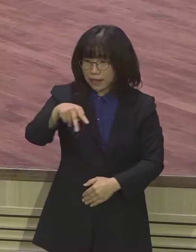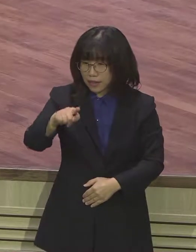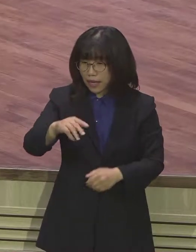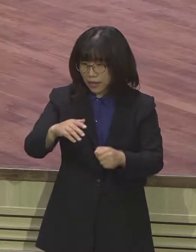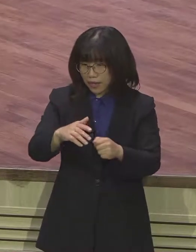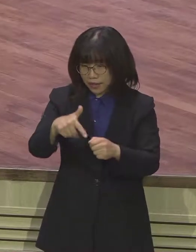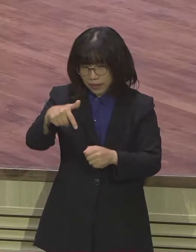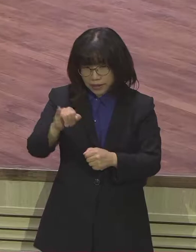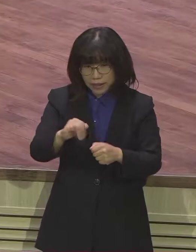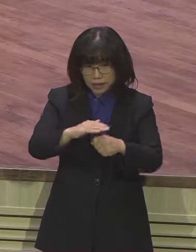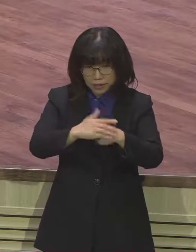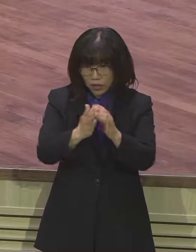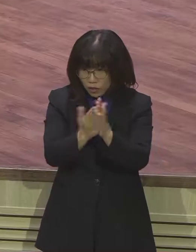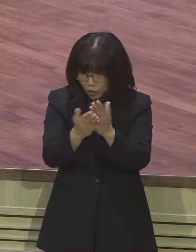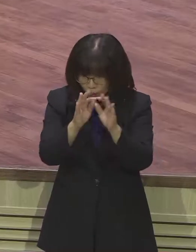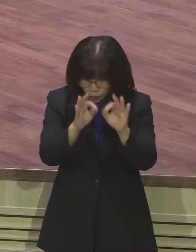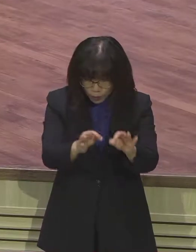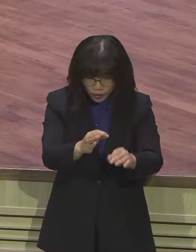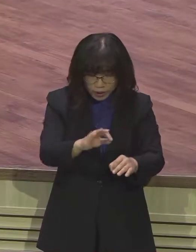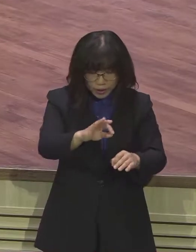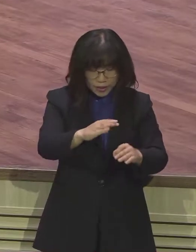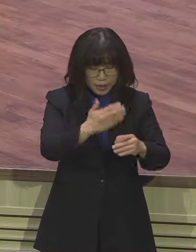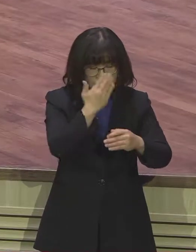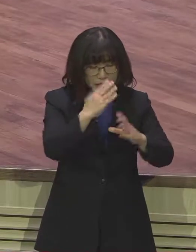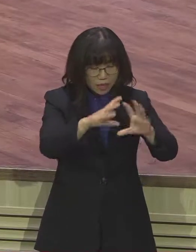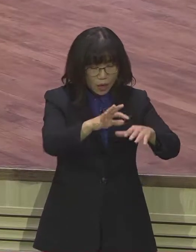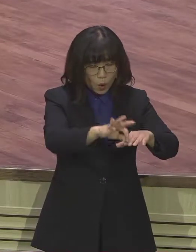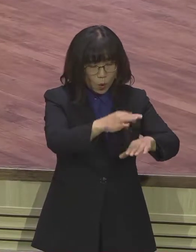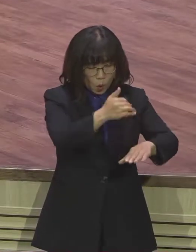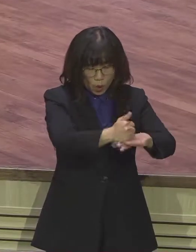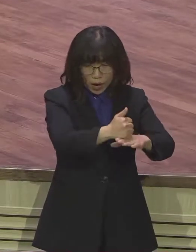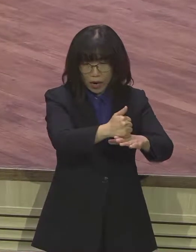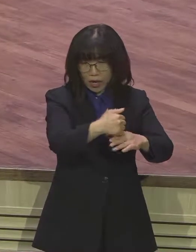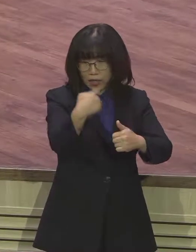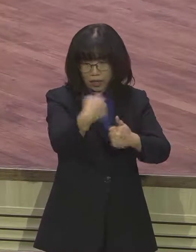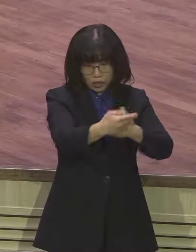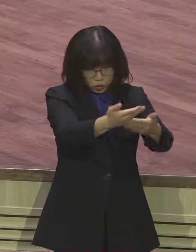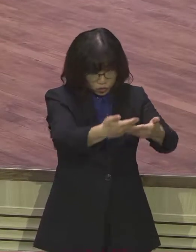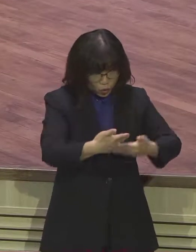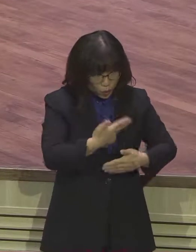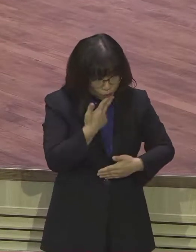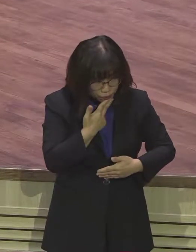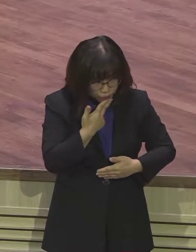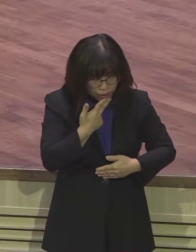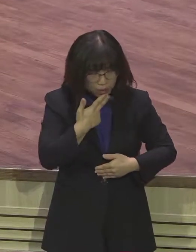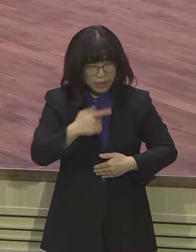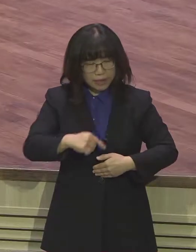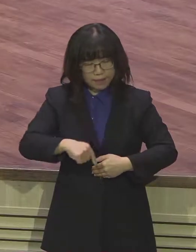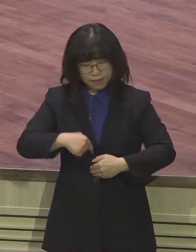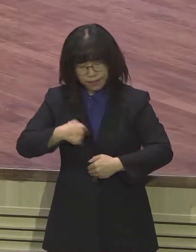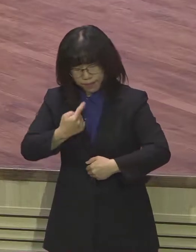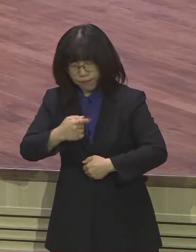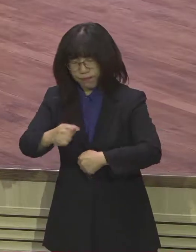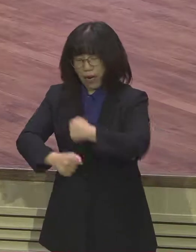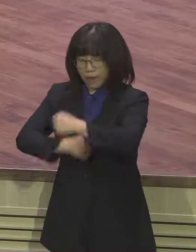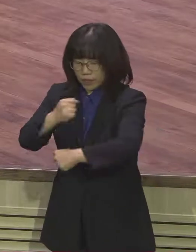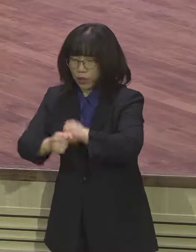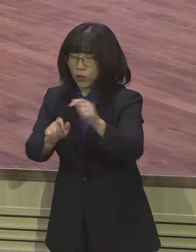이스라엘 왕이 없으므로 사람이 각기 자기의 소견대로 옳은 대로 행하였다 라고 말씀하고 있습니다.